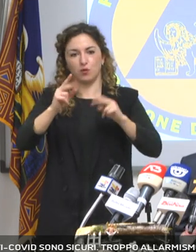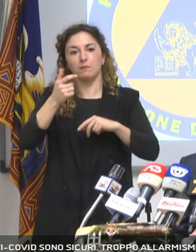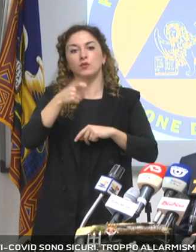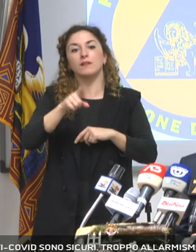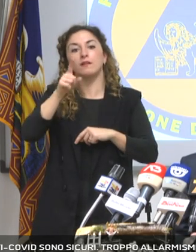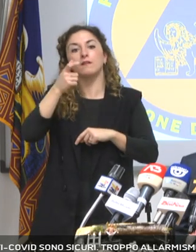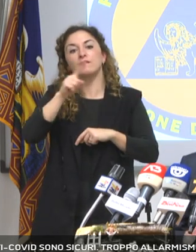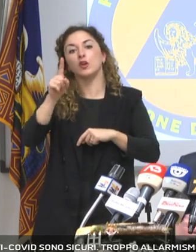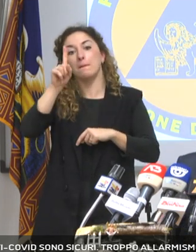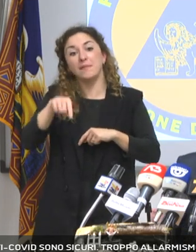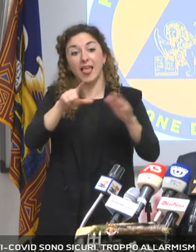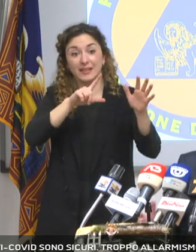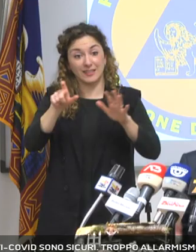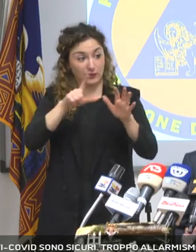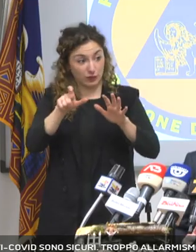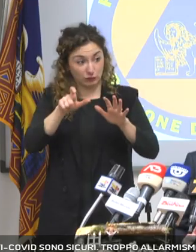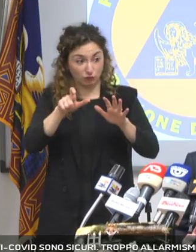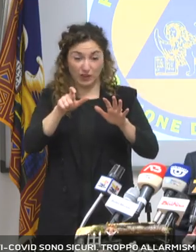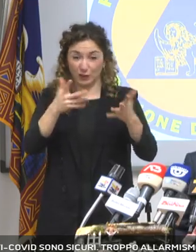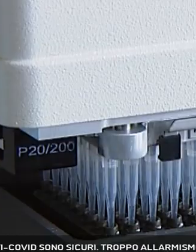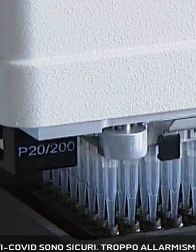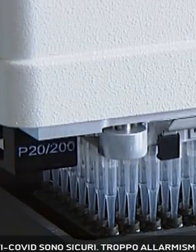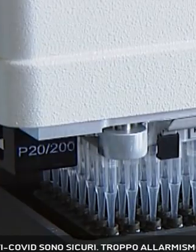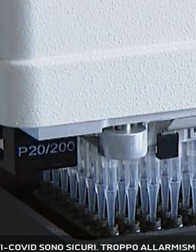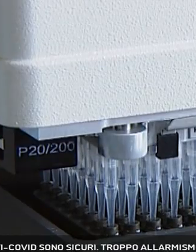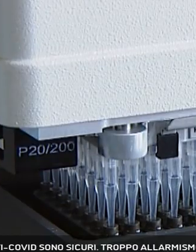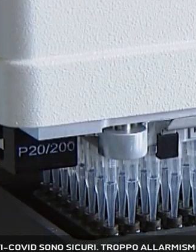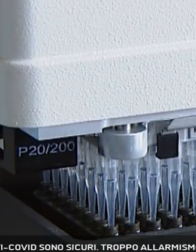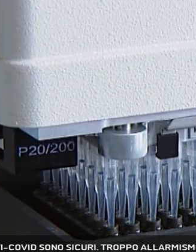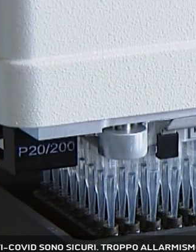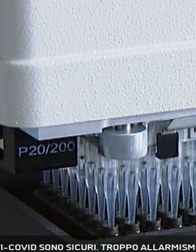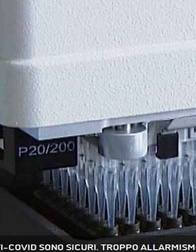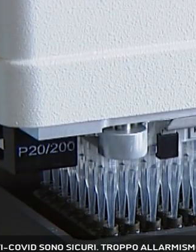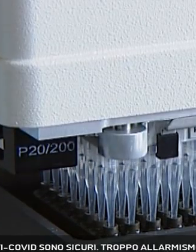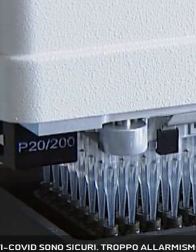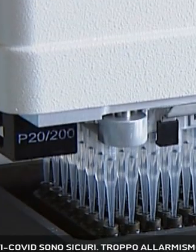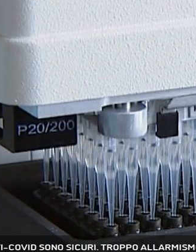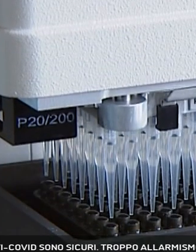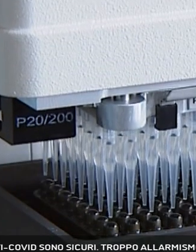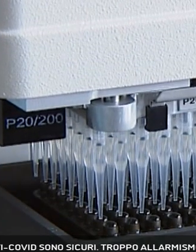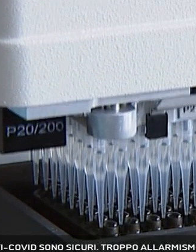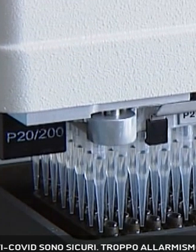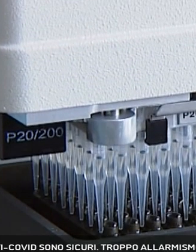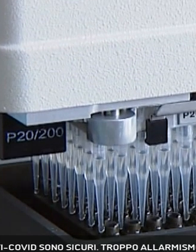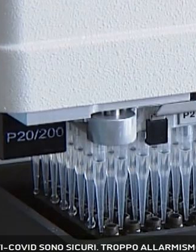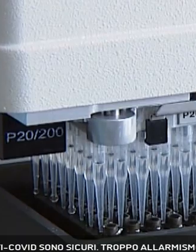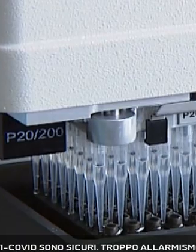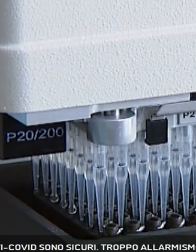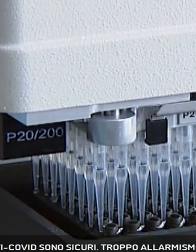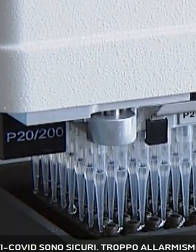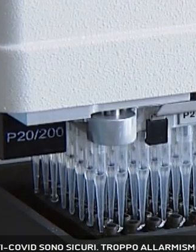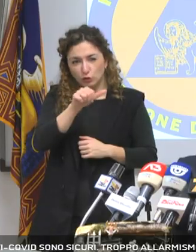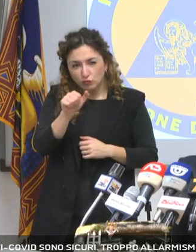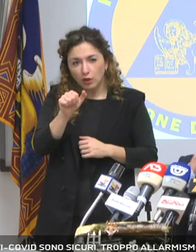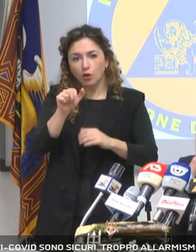1700 erano più o meno che 35 anni. I vaccini salvano vite umane dalla fine del 1700, lo dice il professor Giorgio